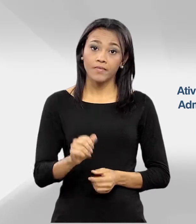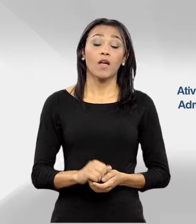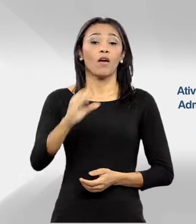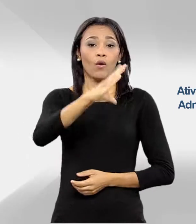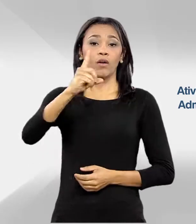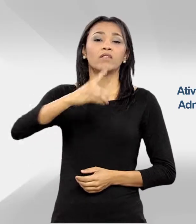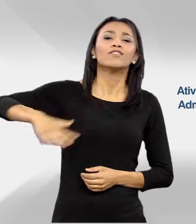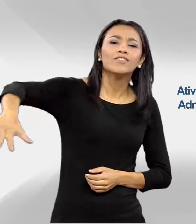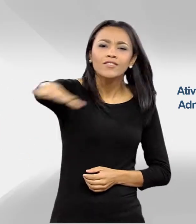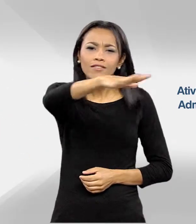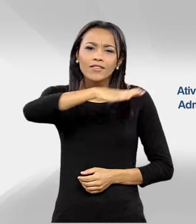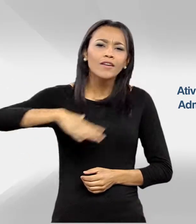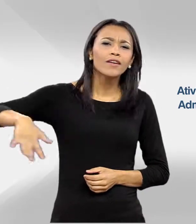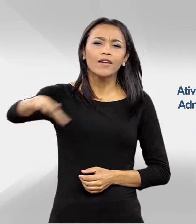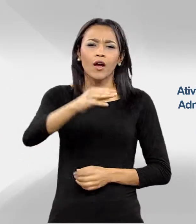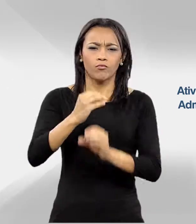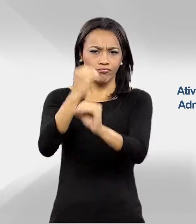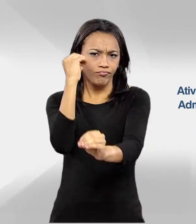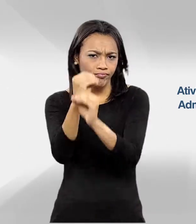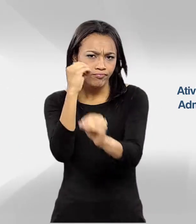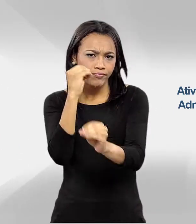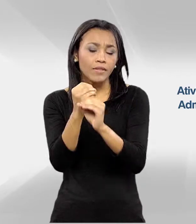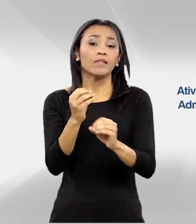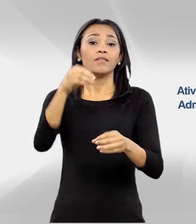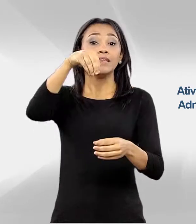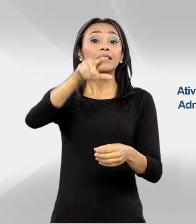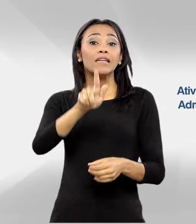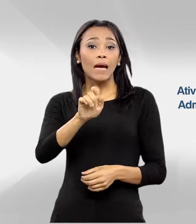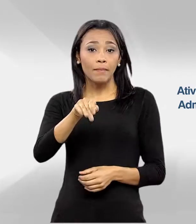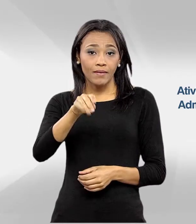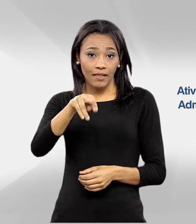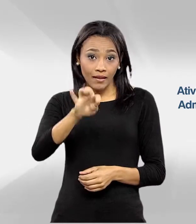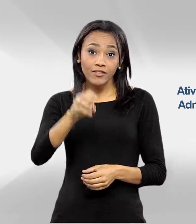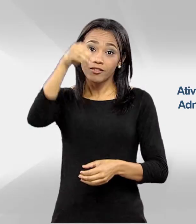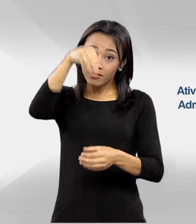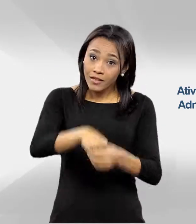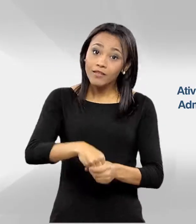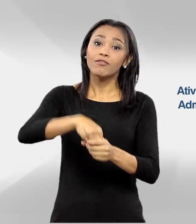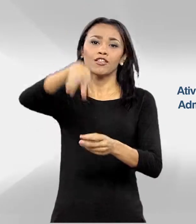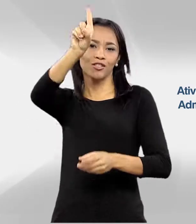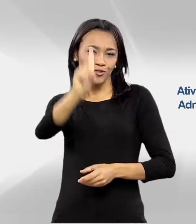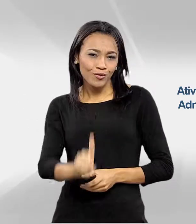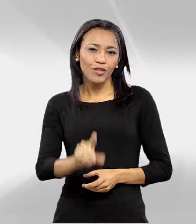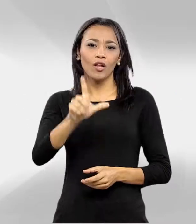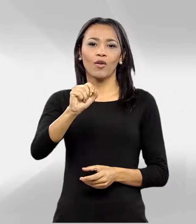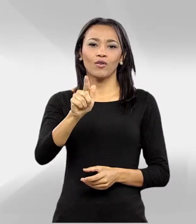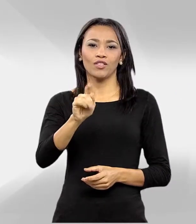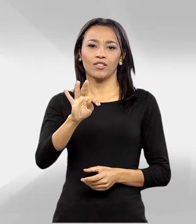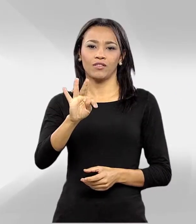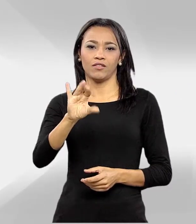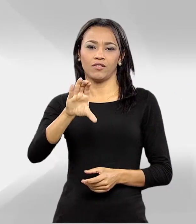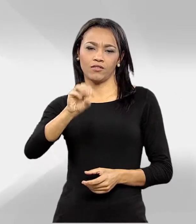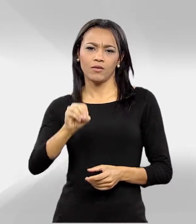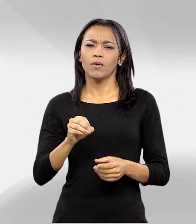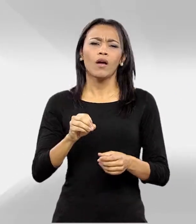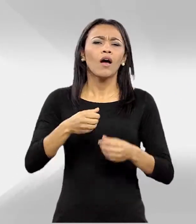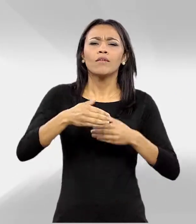Coordenação-Geral de Engenharia e Gabinete da Diretoria de Recursos Logísticos. Atividades previstas.